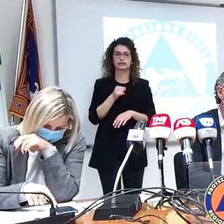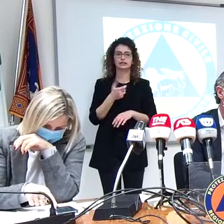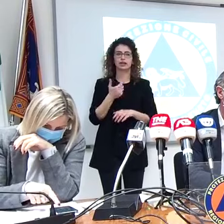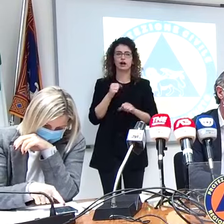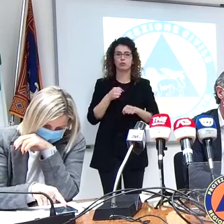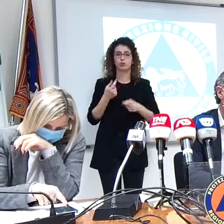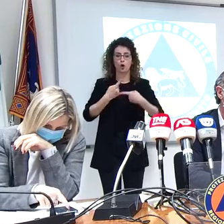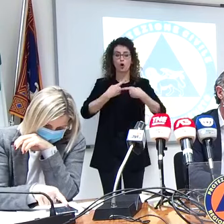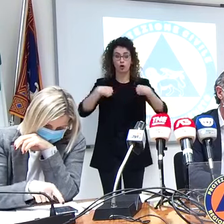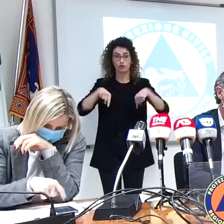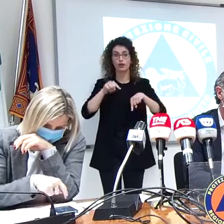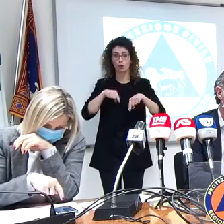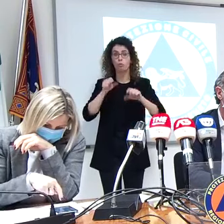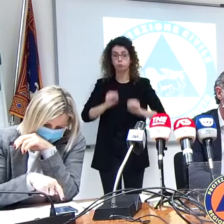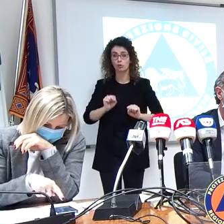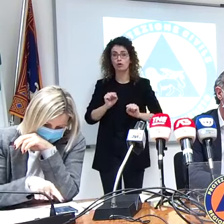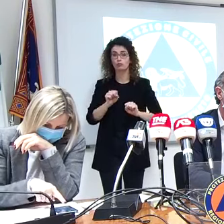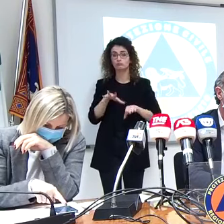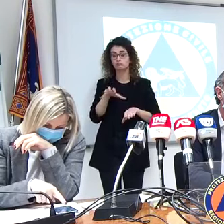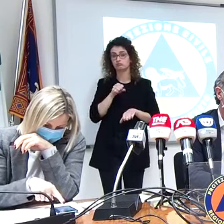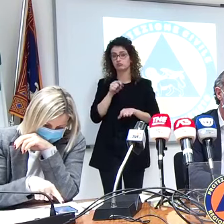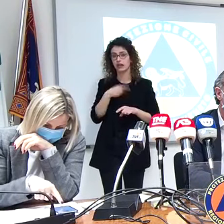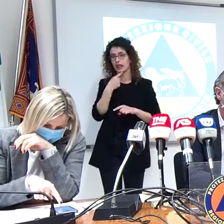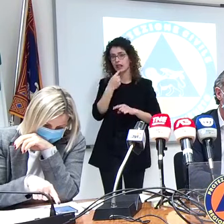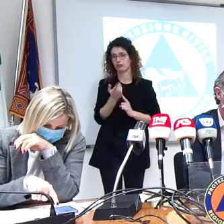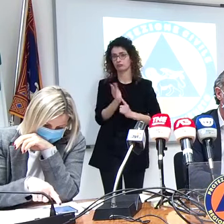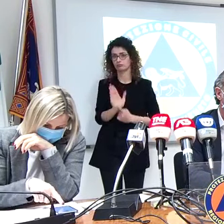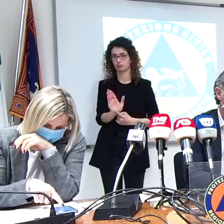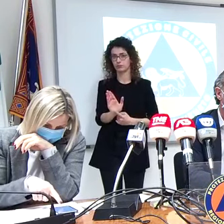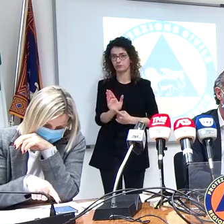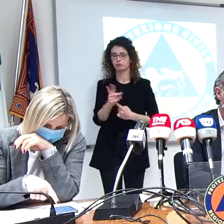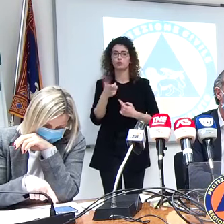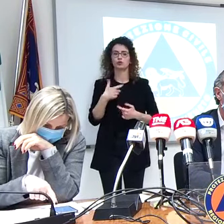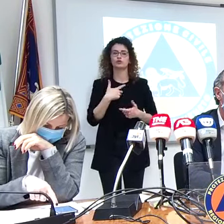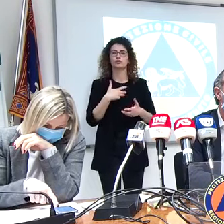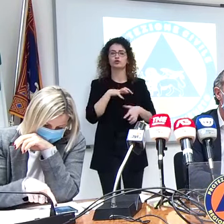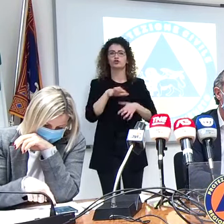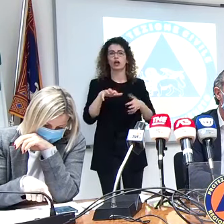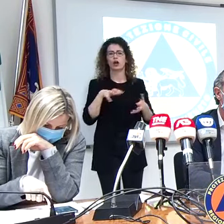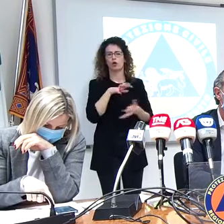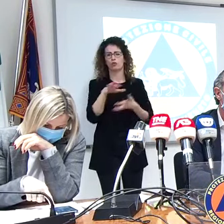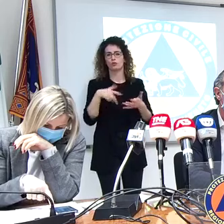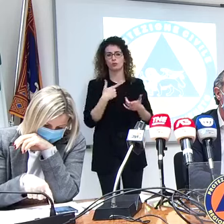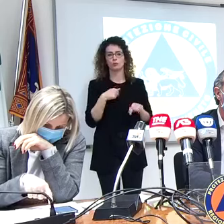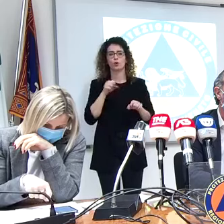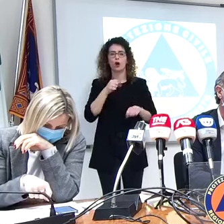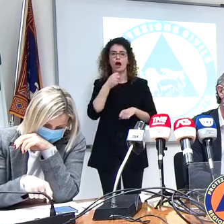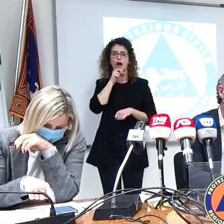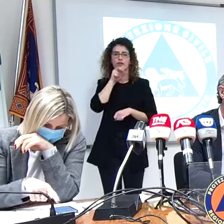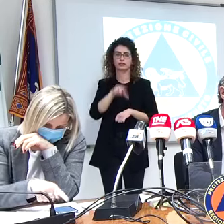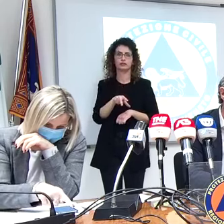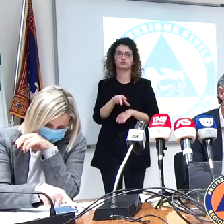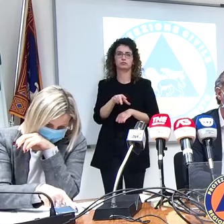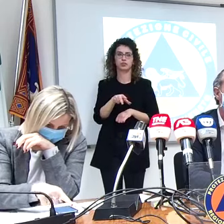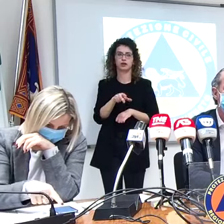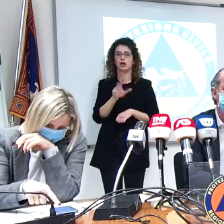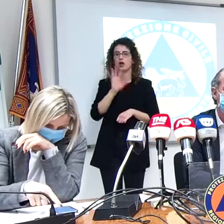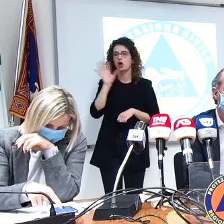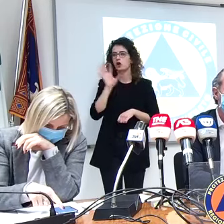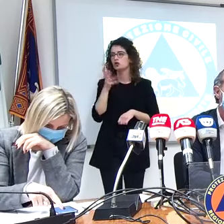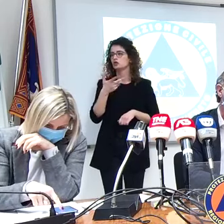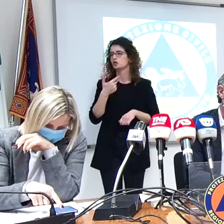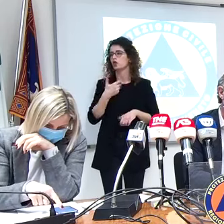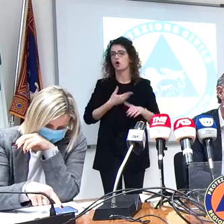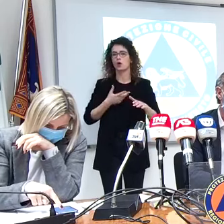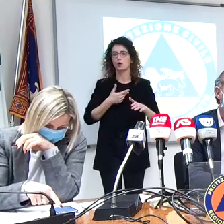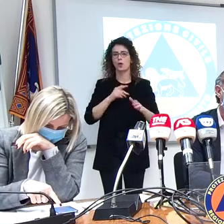conferenze stampa per farlo. Sono parecchie, c'è parecchia confusione. Per dare degli avvisi, che so, per dati di nascita,